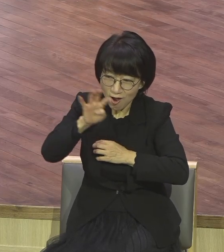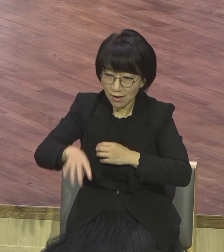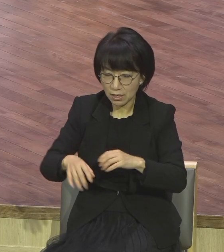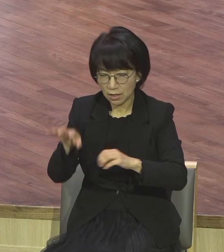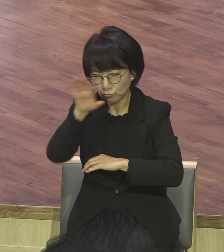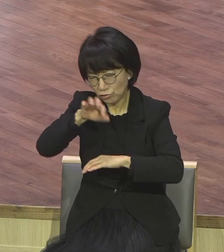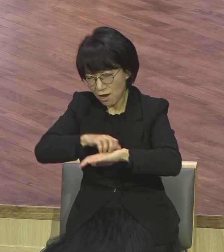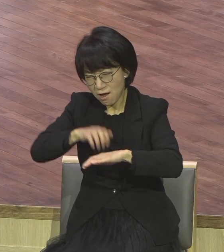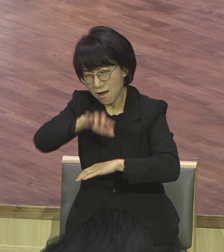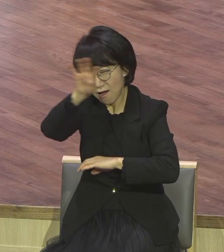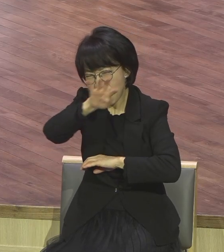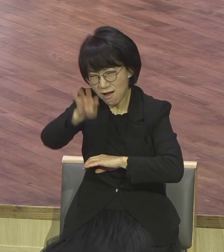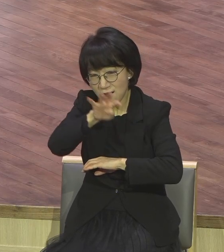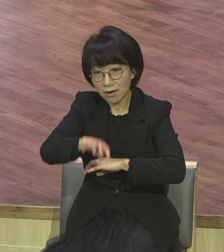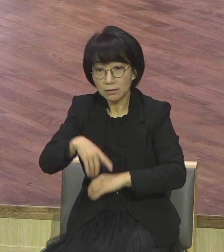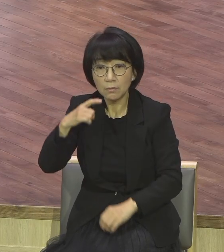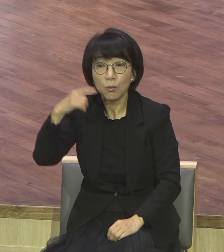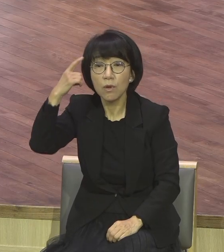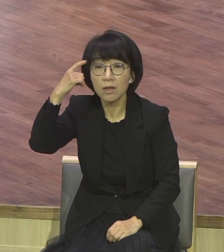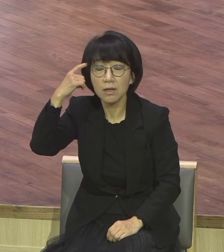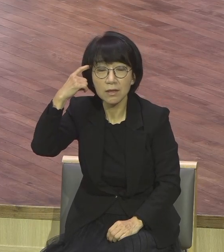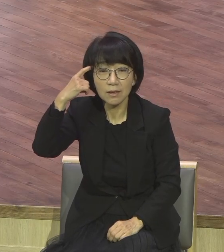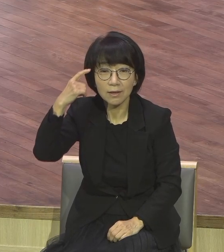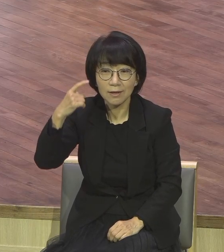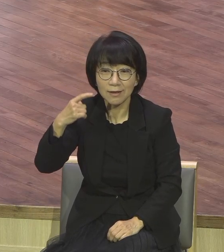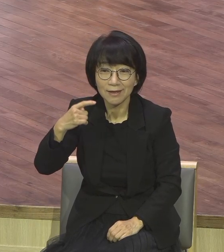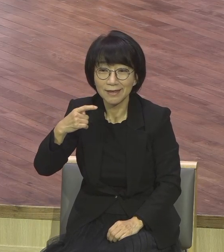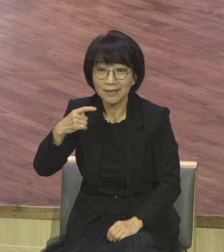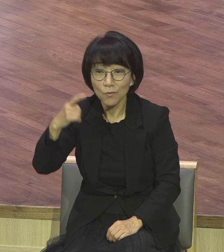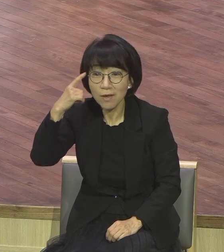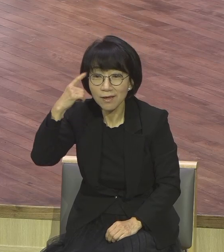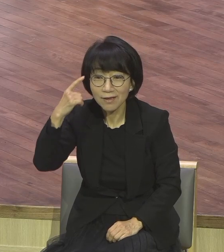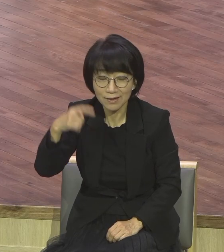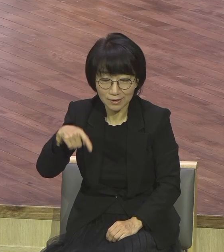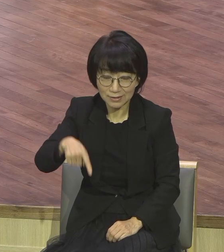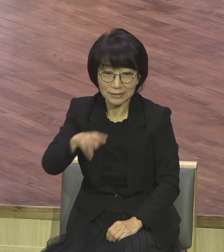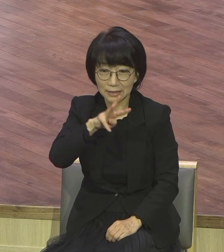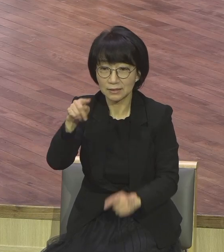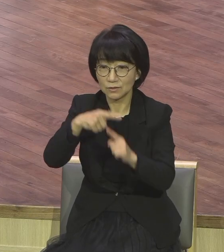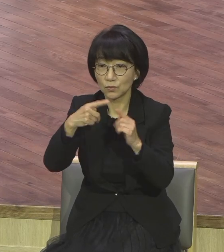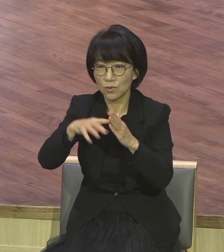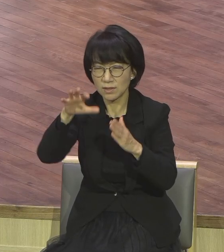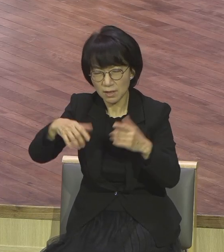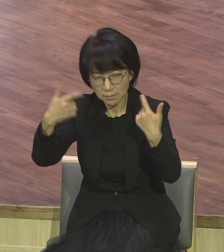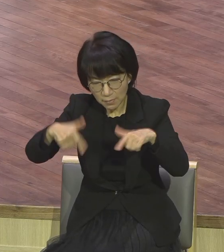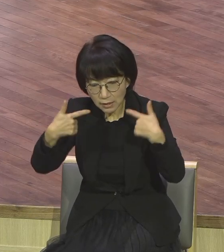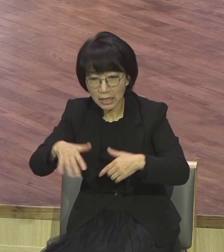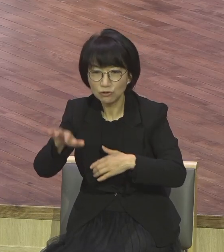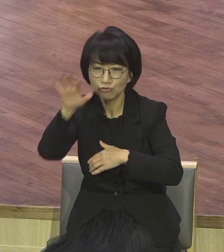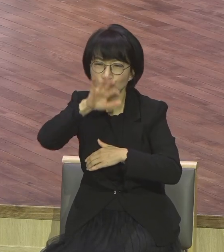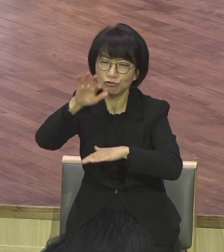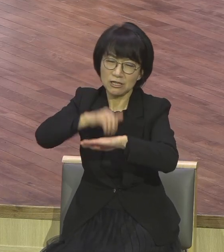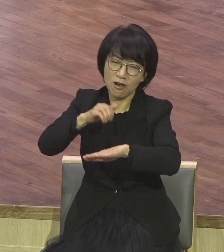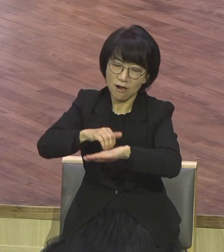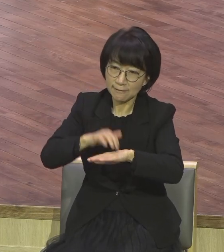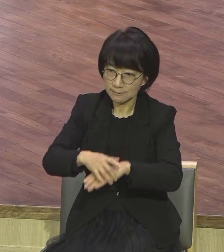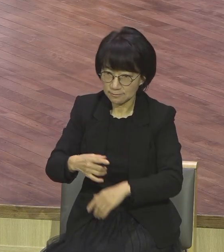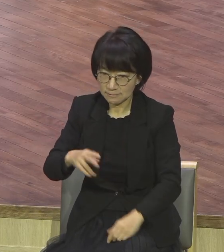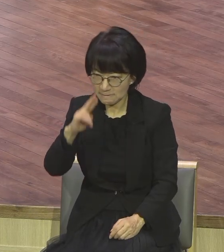훈련훈련 얼마든지 다른 말 좋은 말 할 수 있고 덕지 좋은 말 할 수 있는데 왜 그러냐 왜 목사는 맨날 서가지고 인상 빡빡 쓰고 그렇게